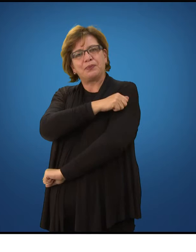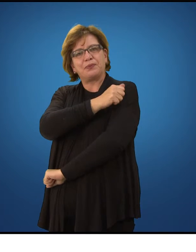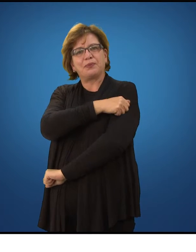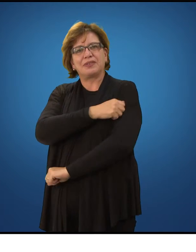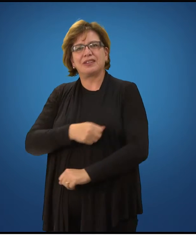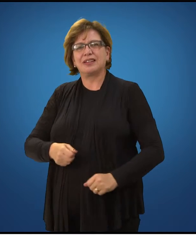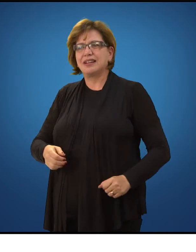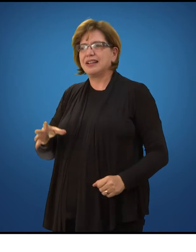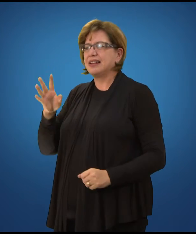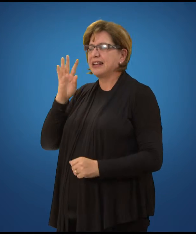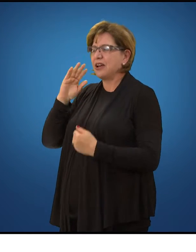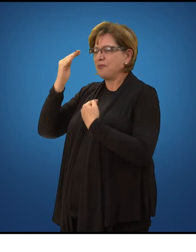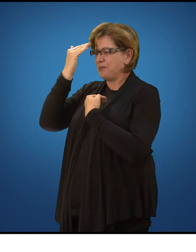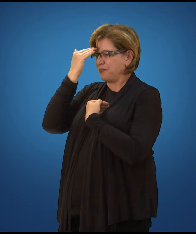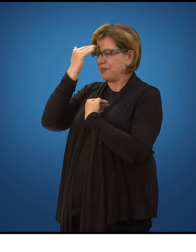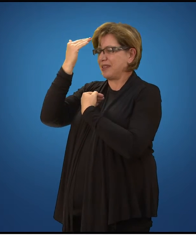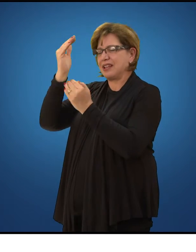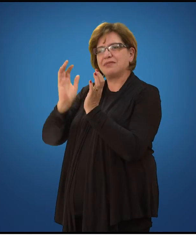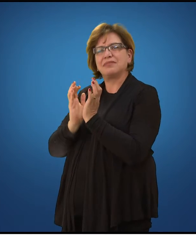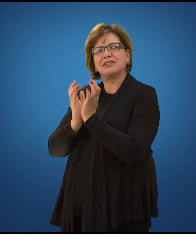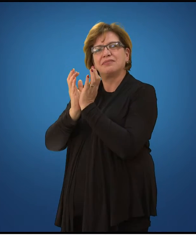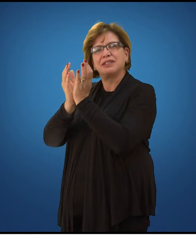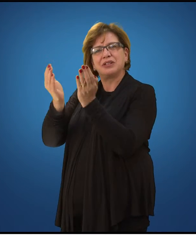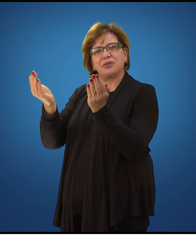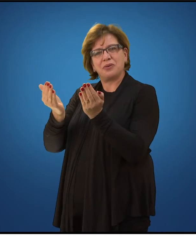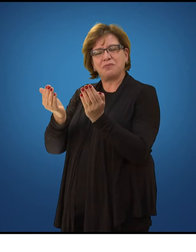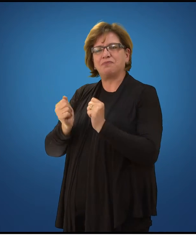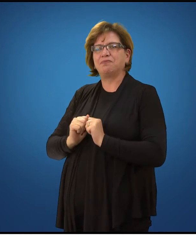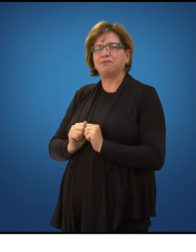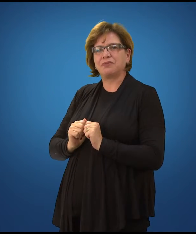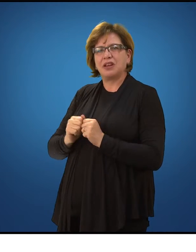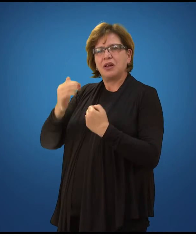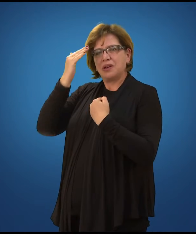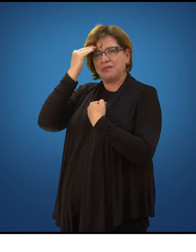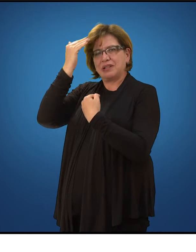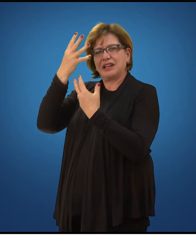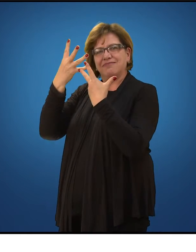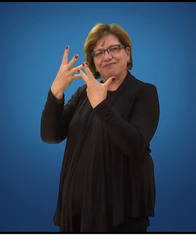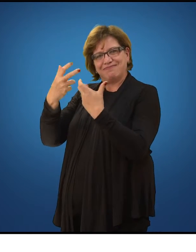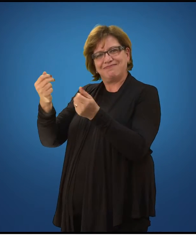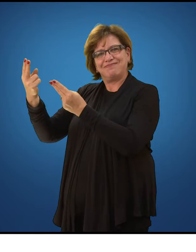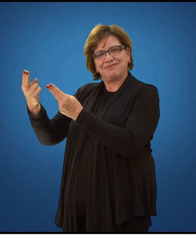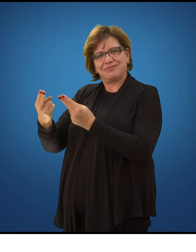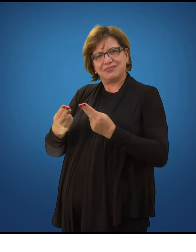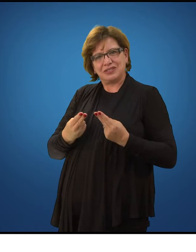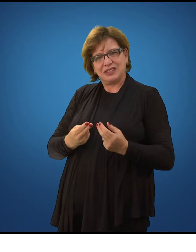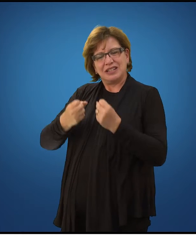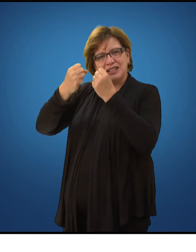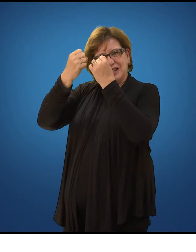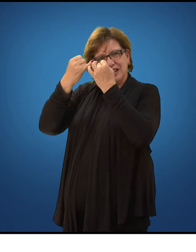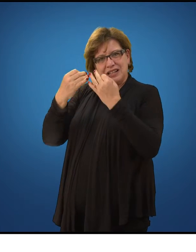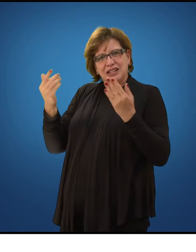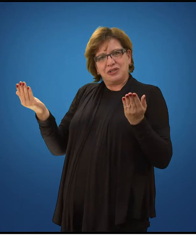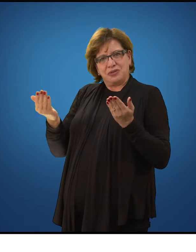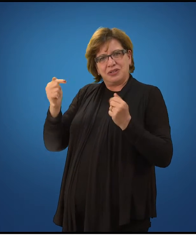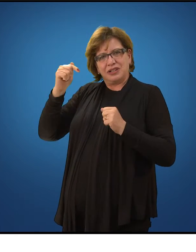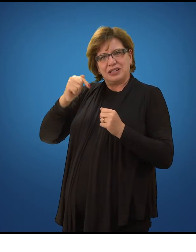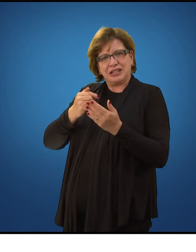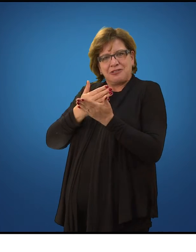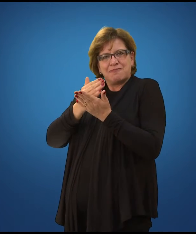Éder, muito obrigado pela sua participação, né? Mais uma vez, obrigado por ter aceito o convite de estar compartilhando conosco